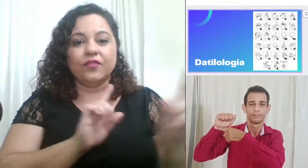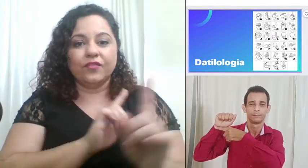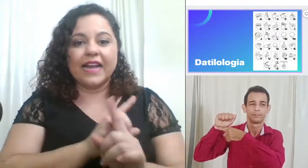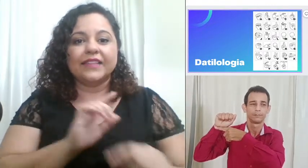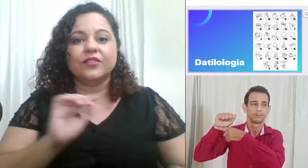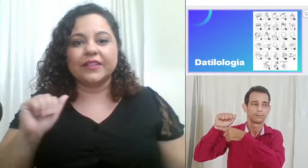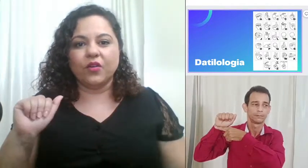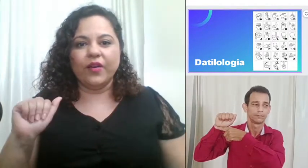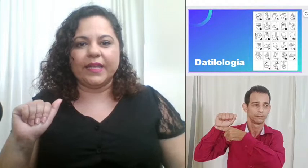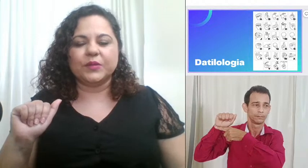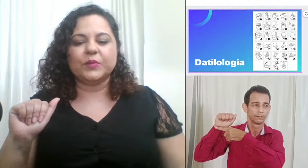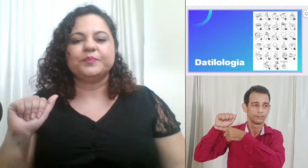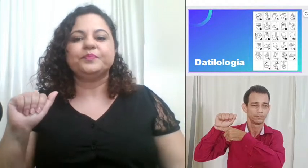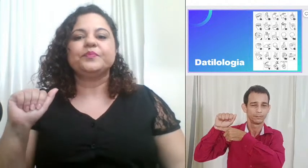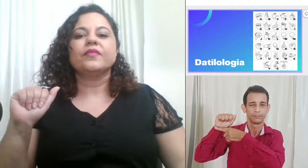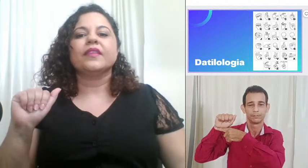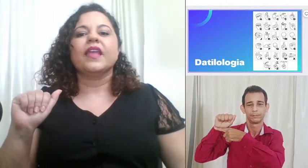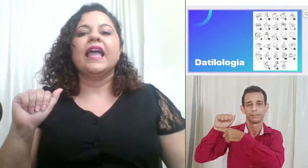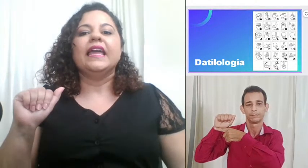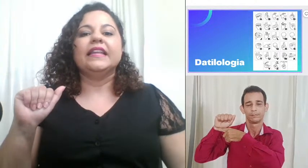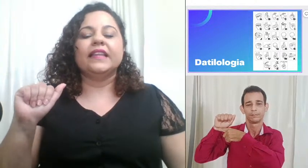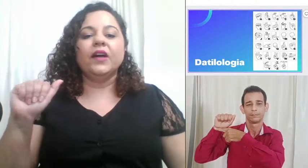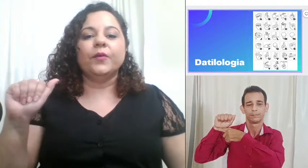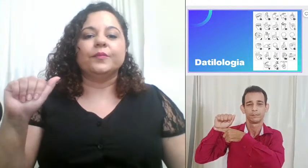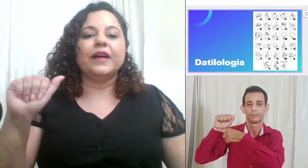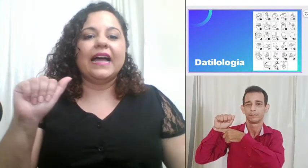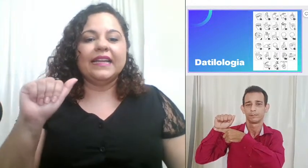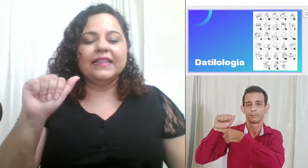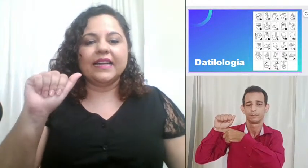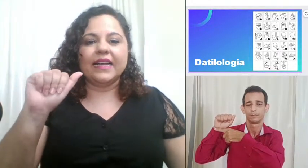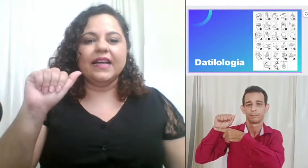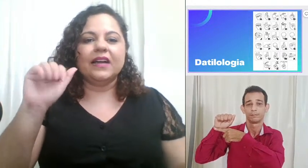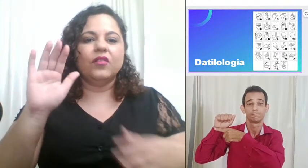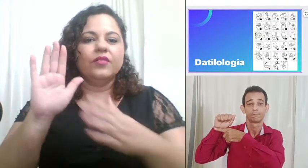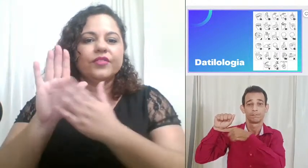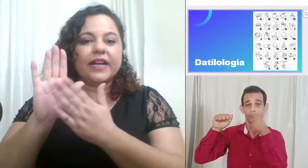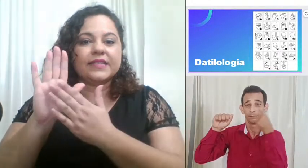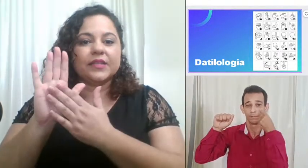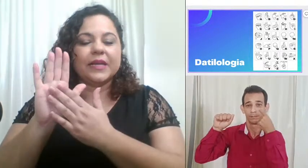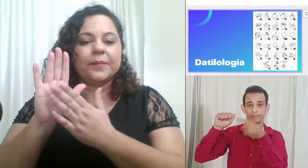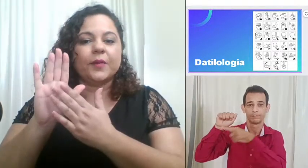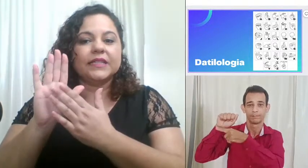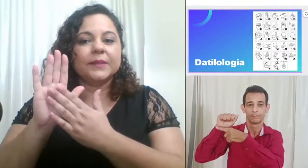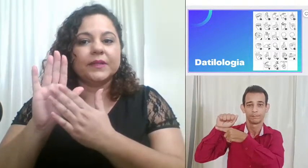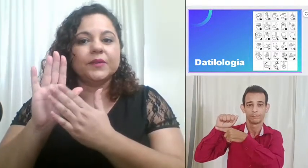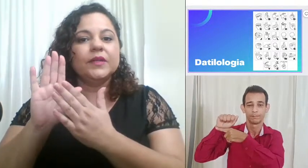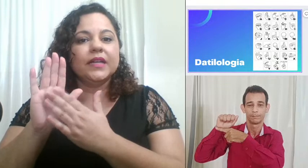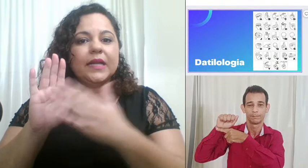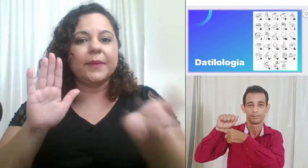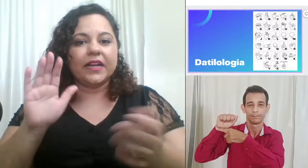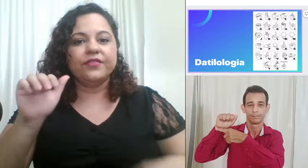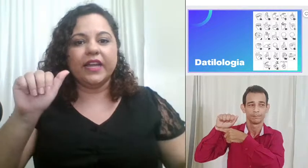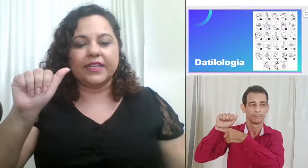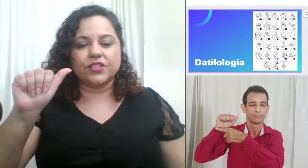virada do lado correto então a letra A a configuração da palma da mão é para frente